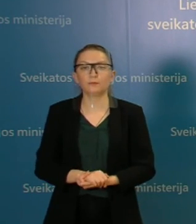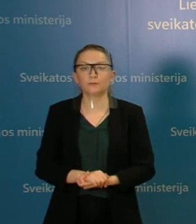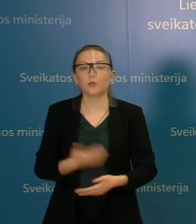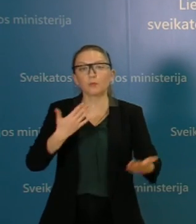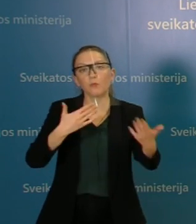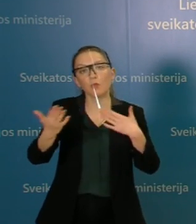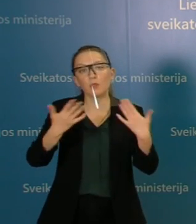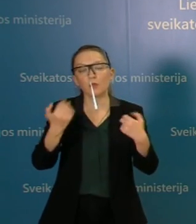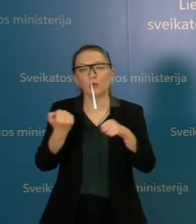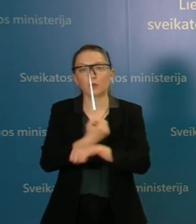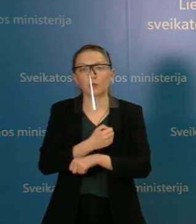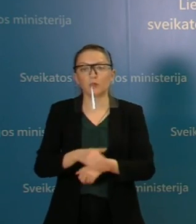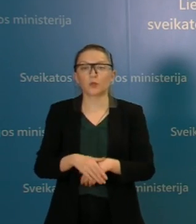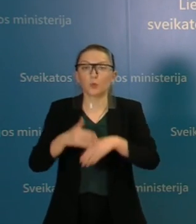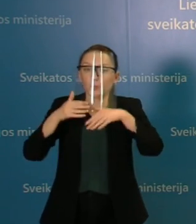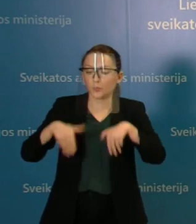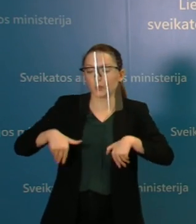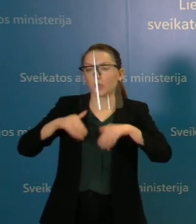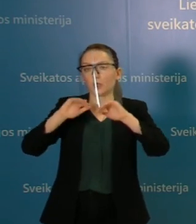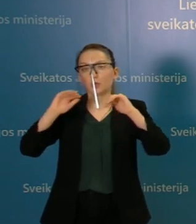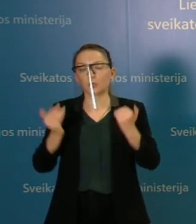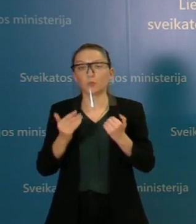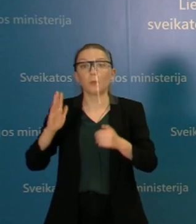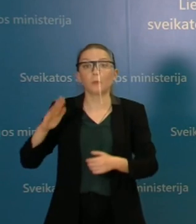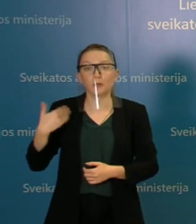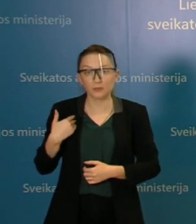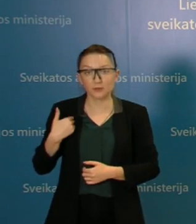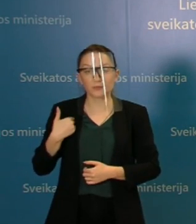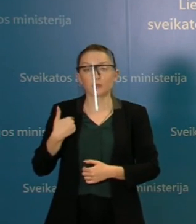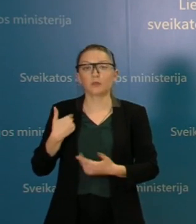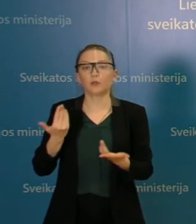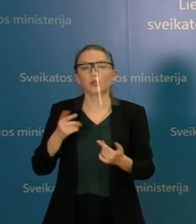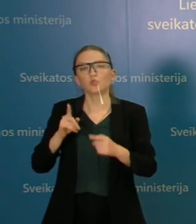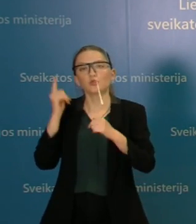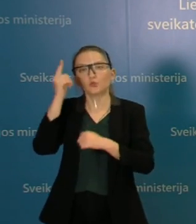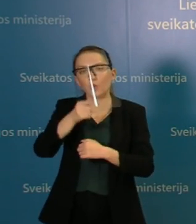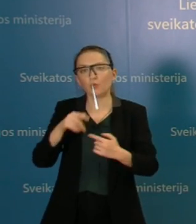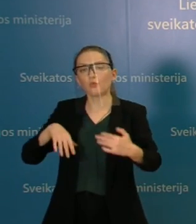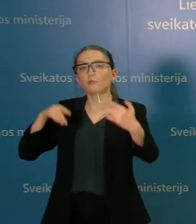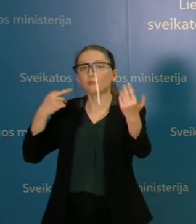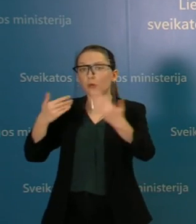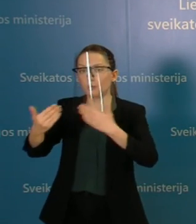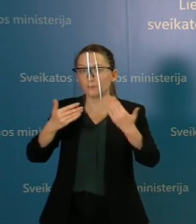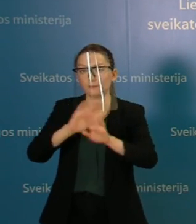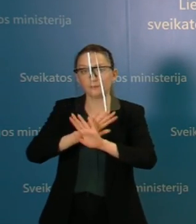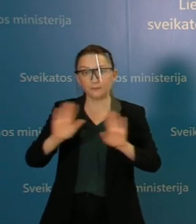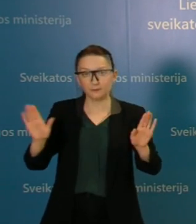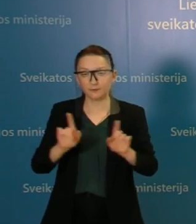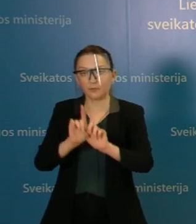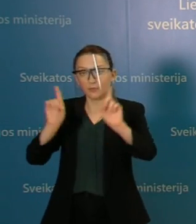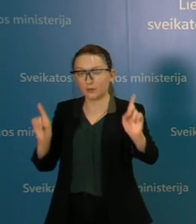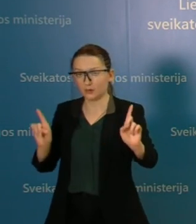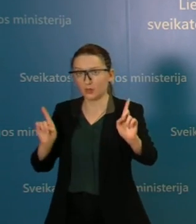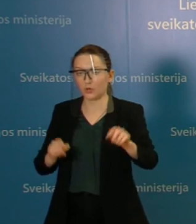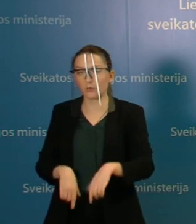bendraimas turėtų būti labai trumpas, pasisveikinant tiesiog iš tolo ir mevėjonės tam laike